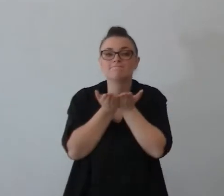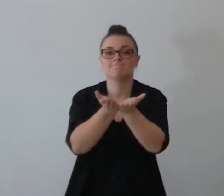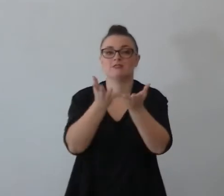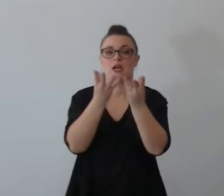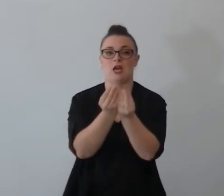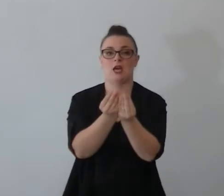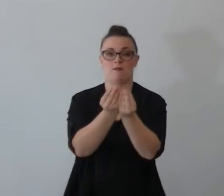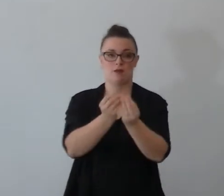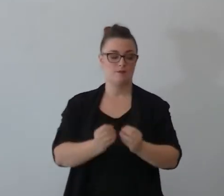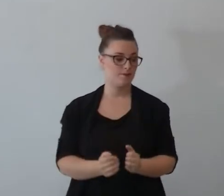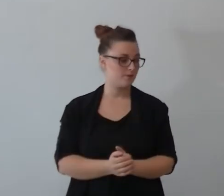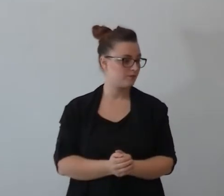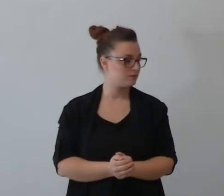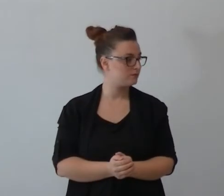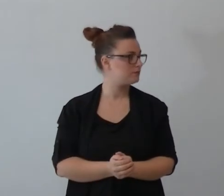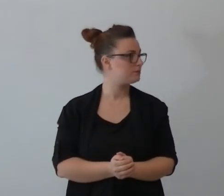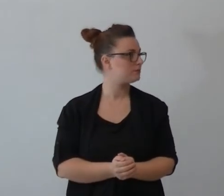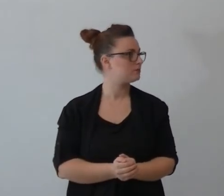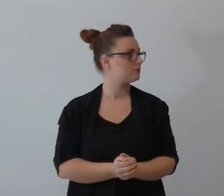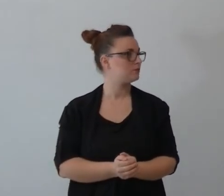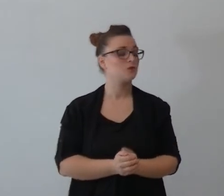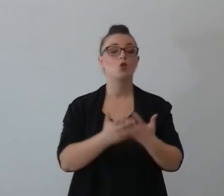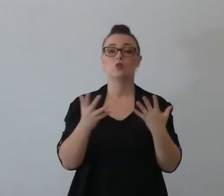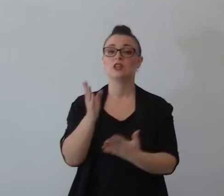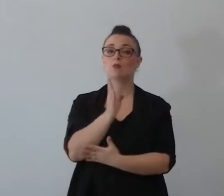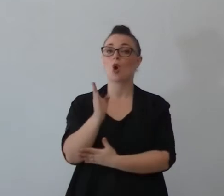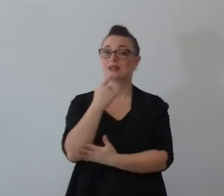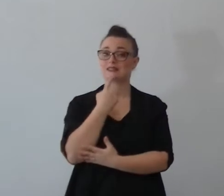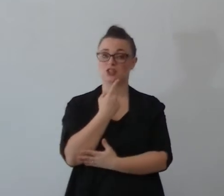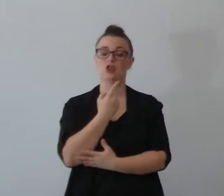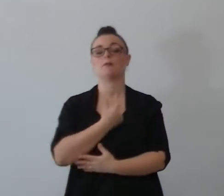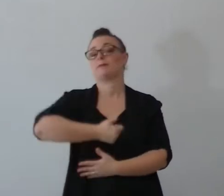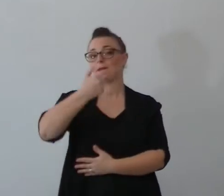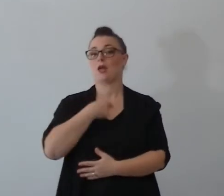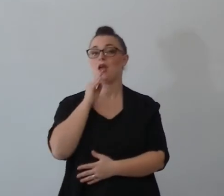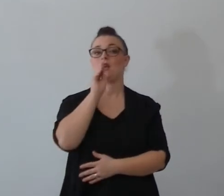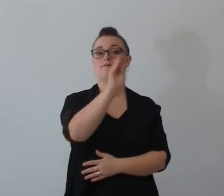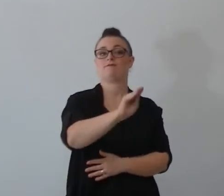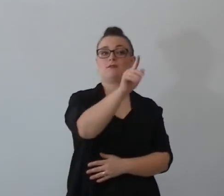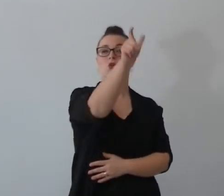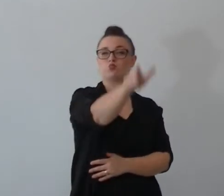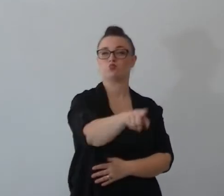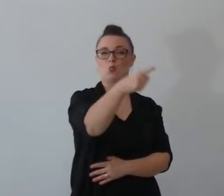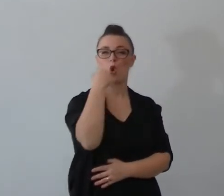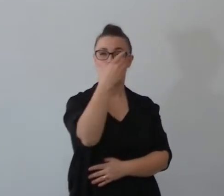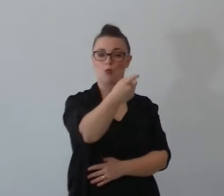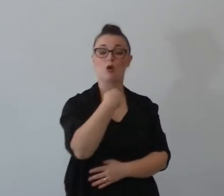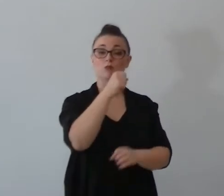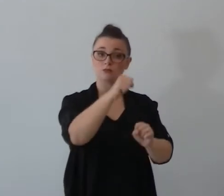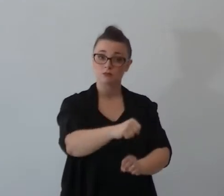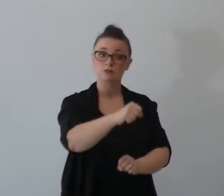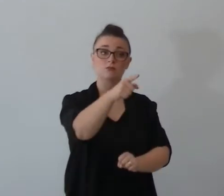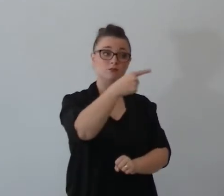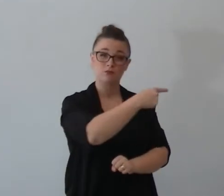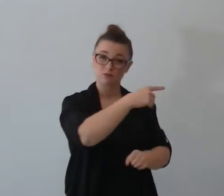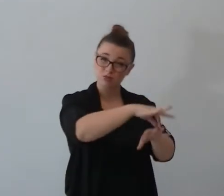chiedo all'altro se vuole riscattarti se non lo faccio io ma non stasicare non stasicare non qui